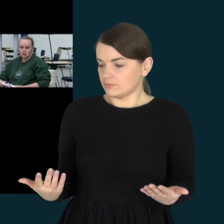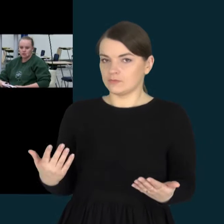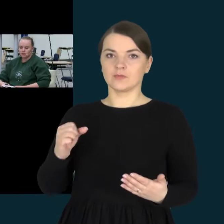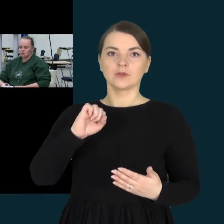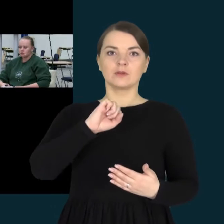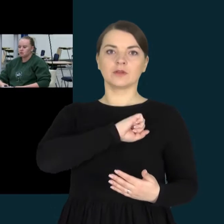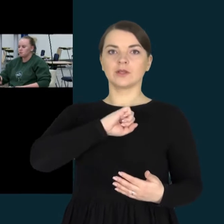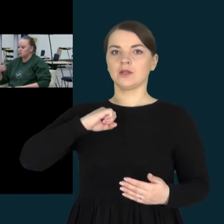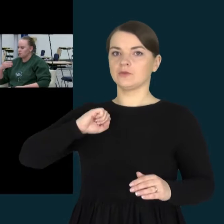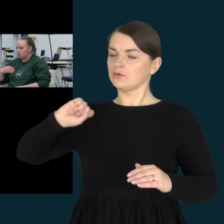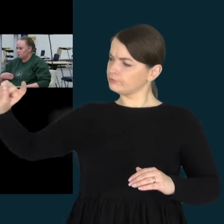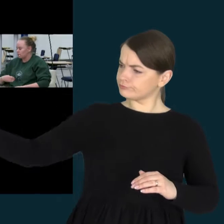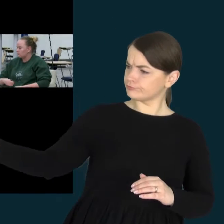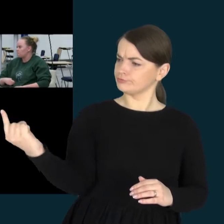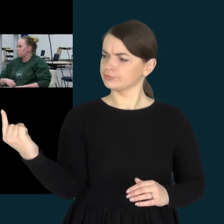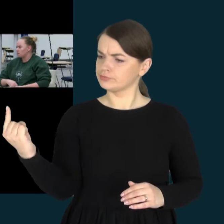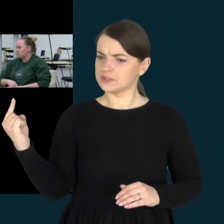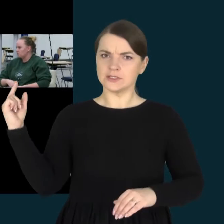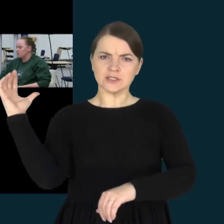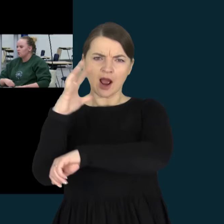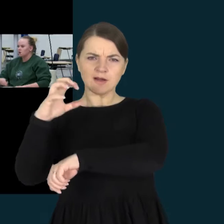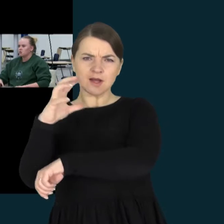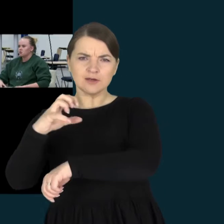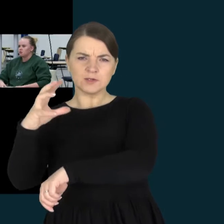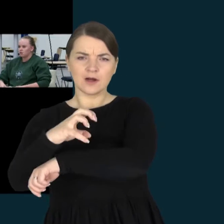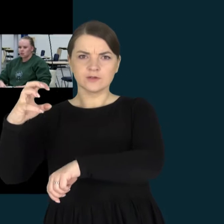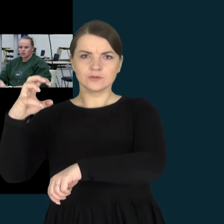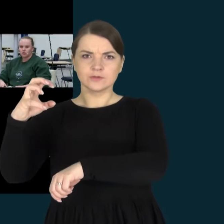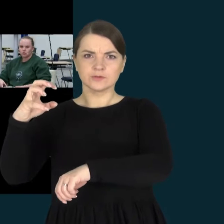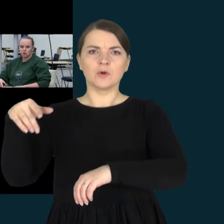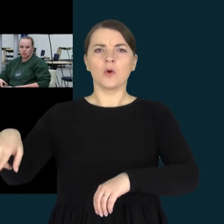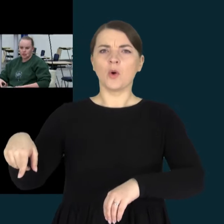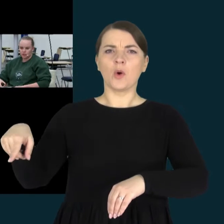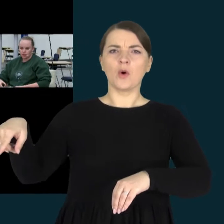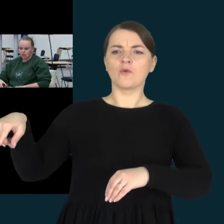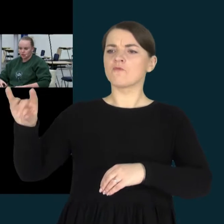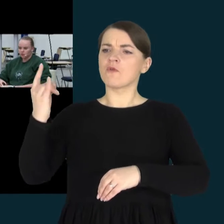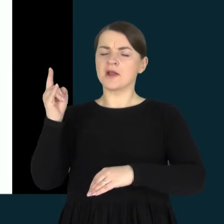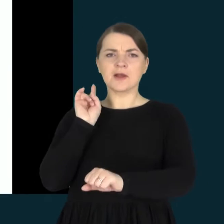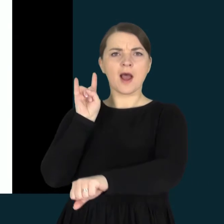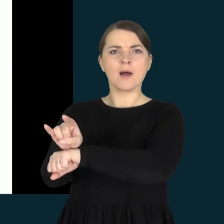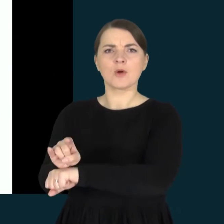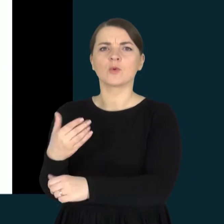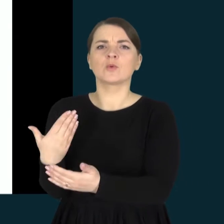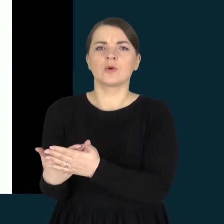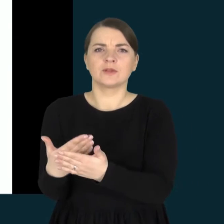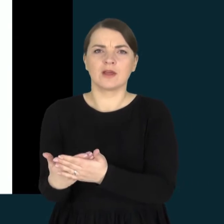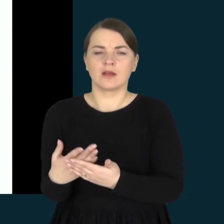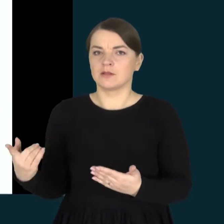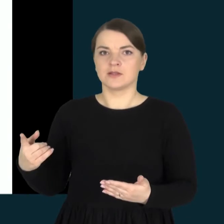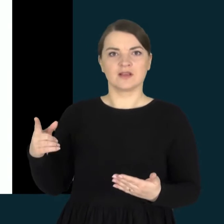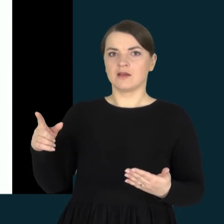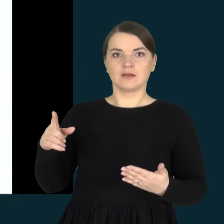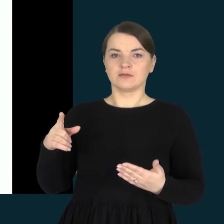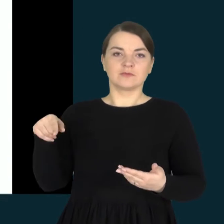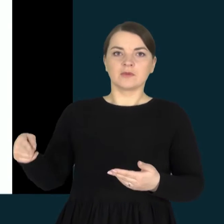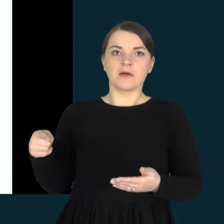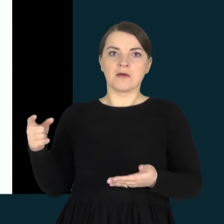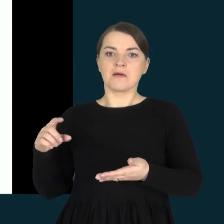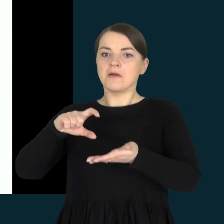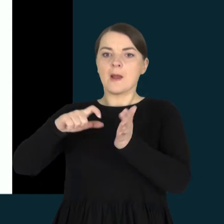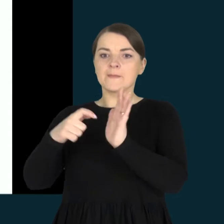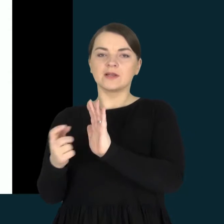daktarė ir aprėkia mane, kodėl jūs apgaudinėjate vaiką, jūs jį nustatote neteisingai.